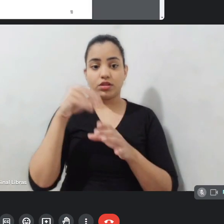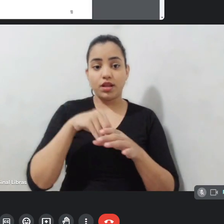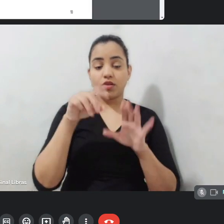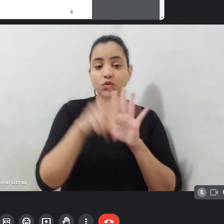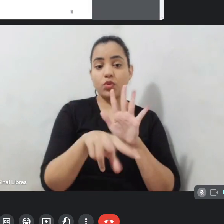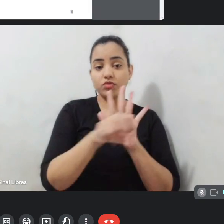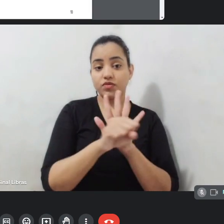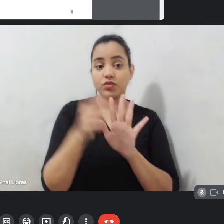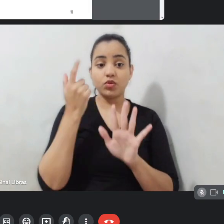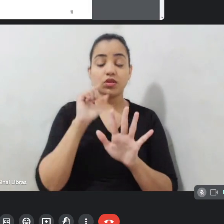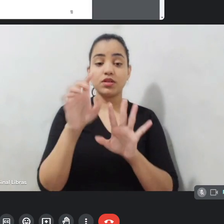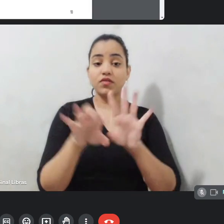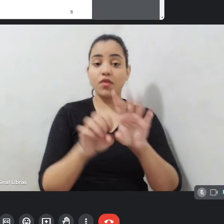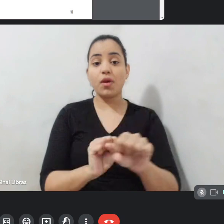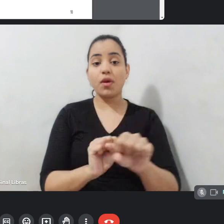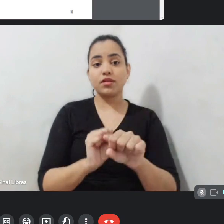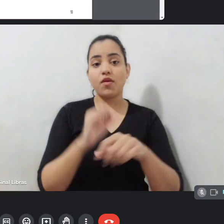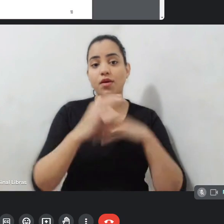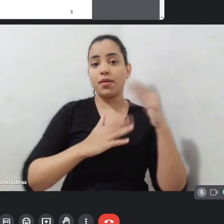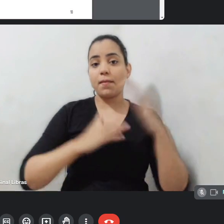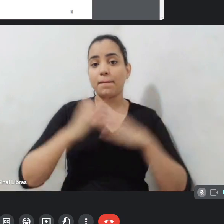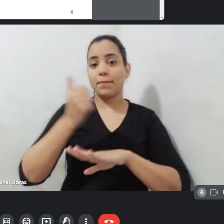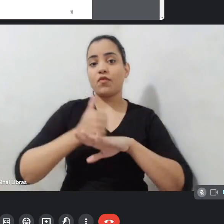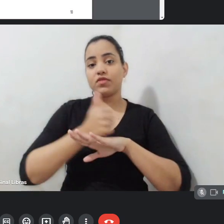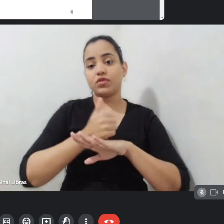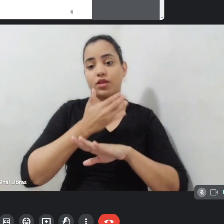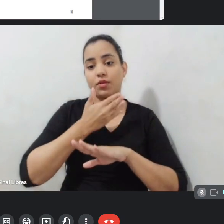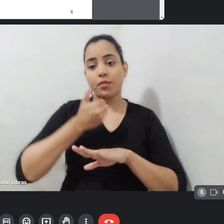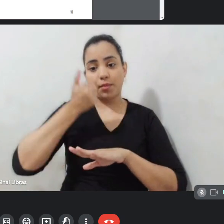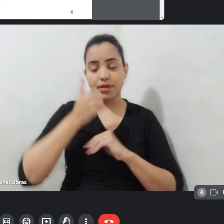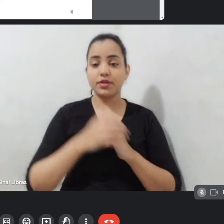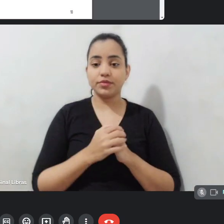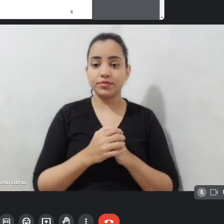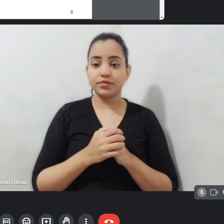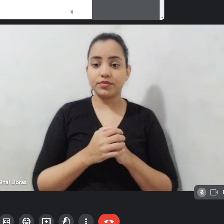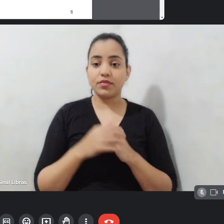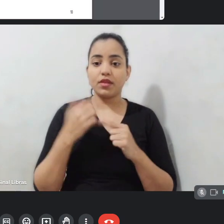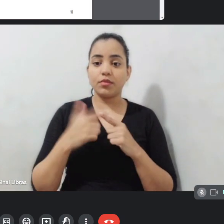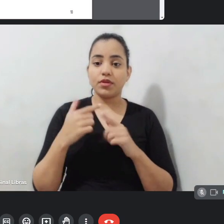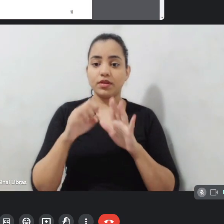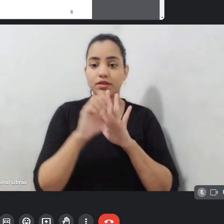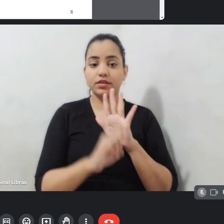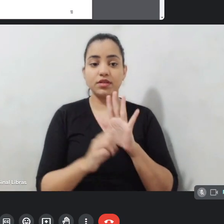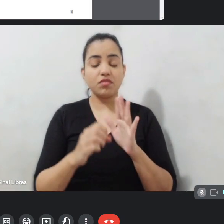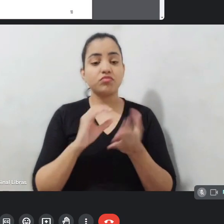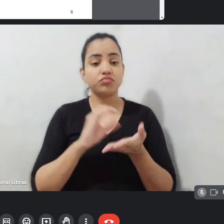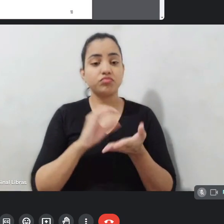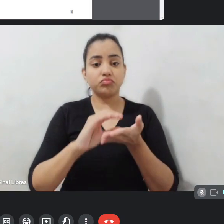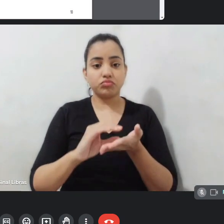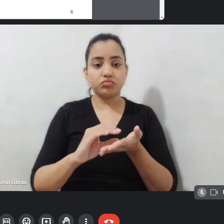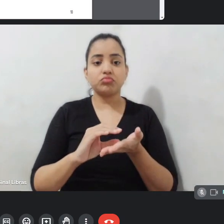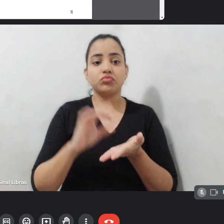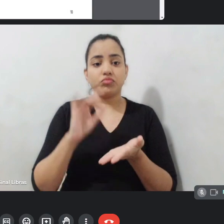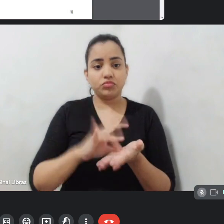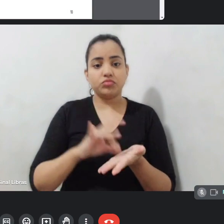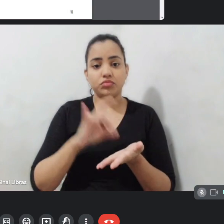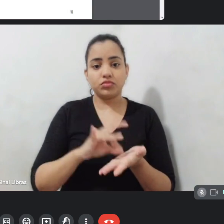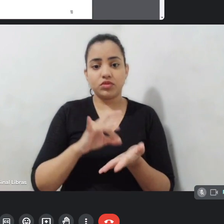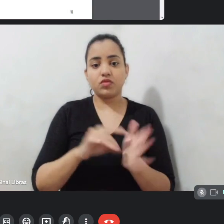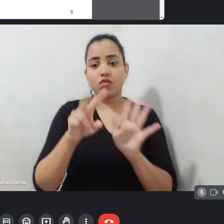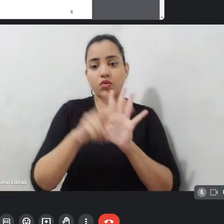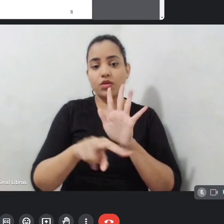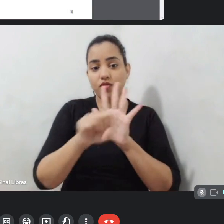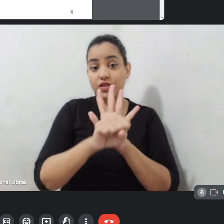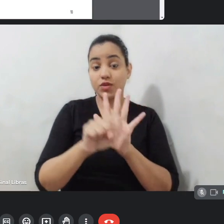profissionais. O Fundo Tutorial do Audiovisual veio para comentar principalmente o audiovisual e é importante que as pessoas que estão no